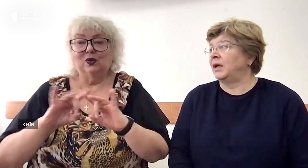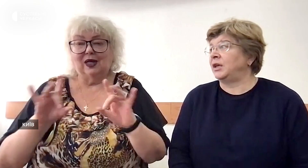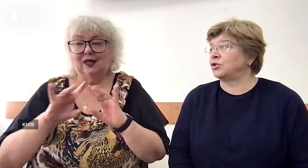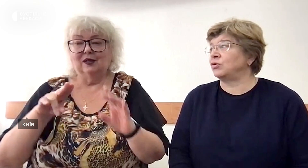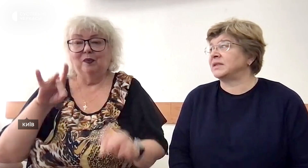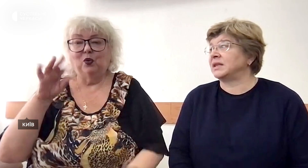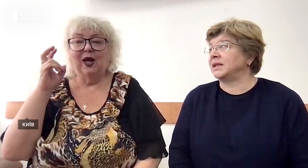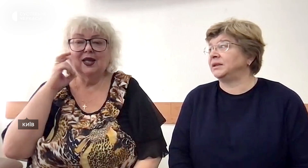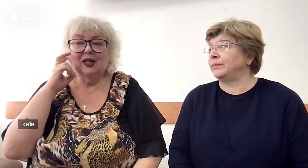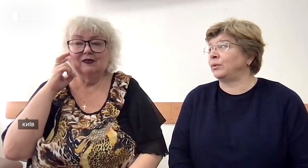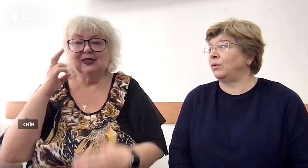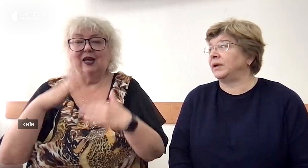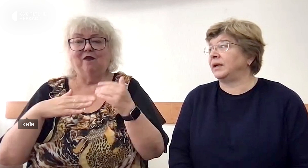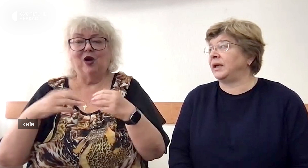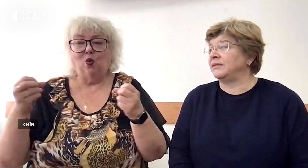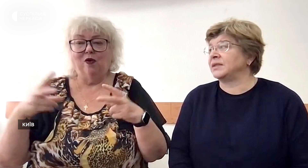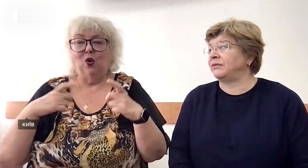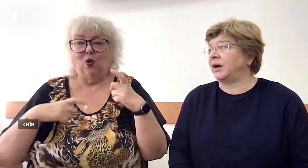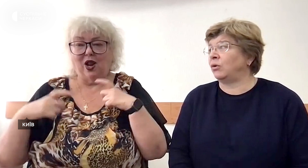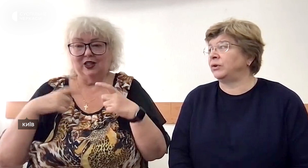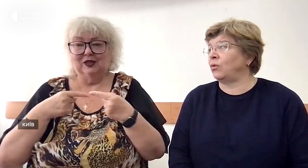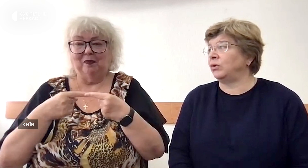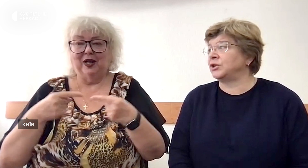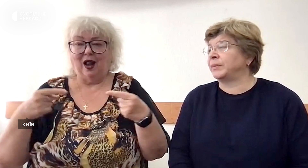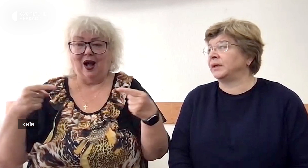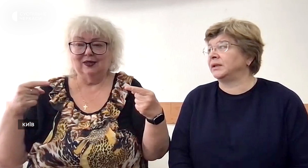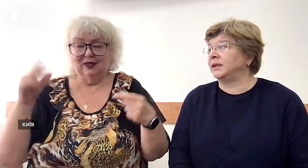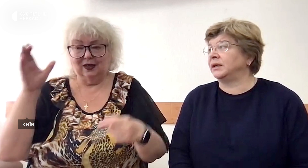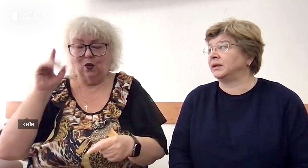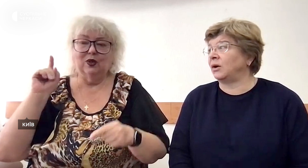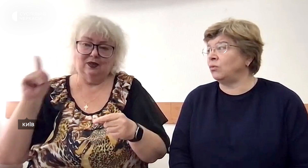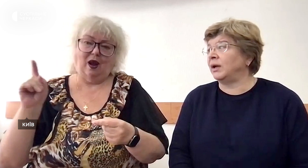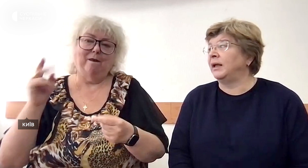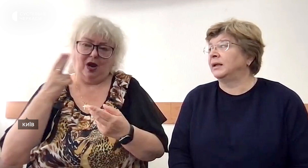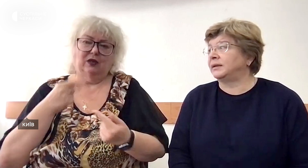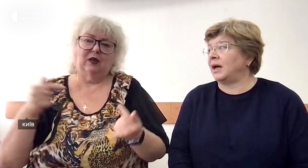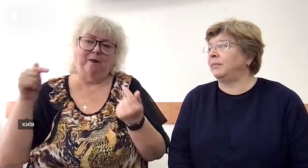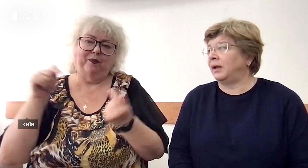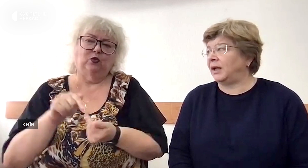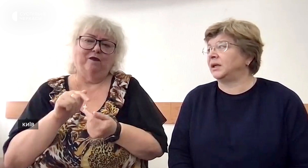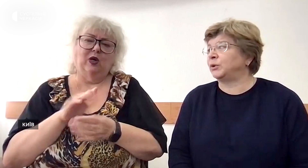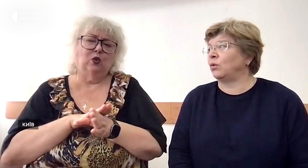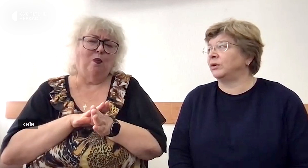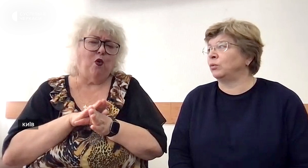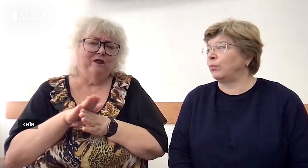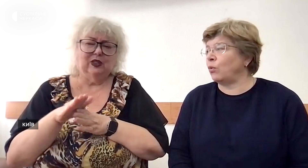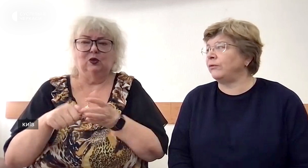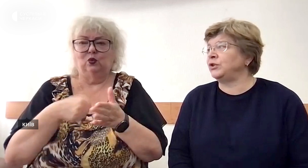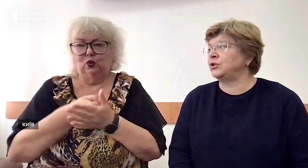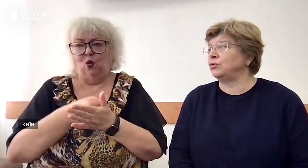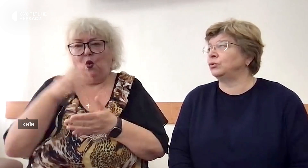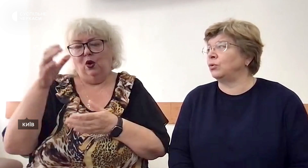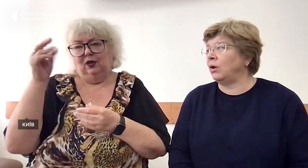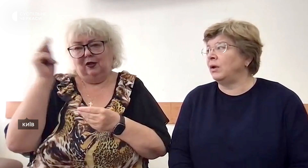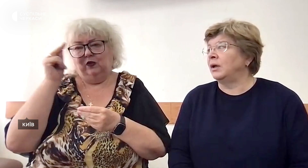Якщо розказати про Київський фаховий коледж прикладних наук, там адаптовано